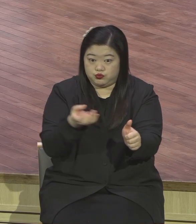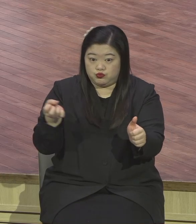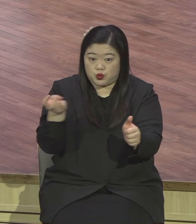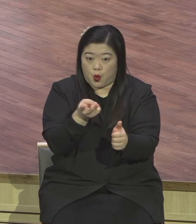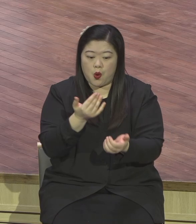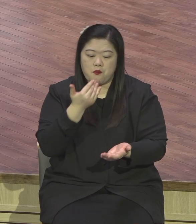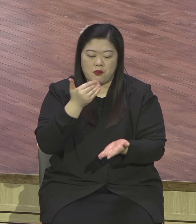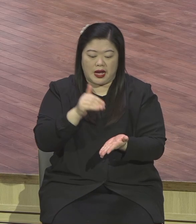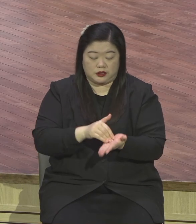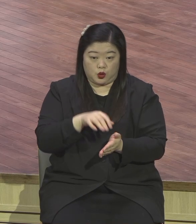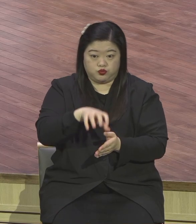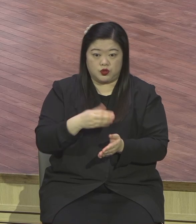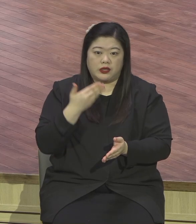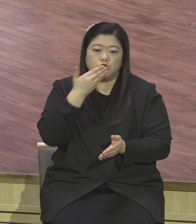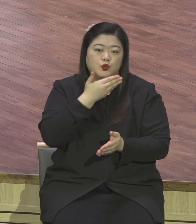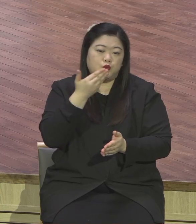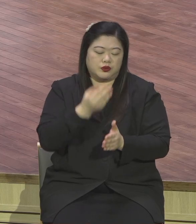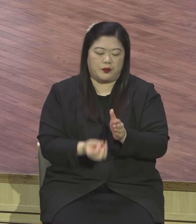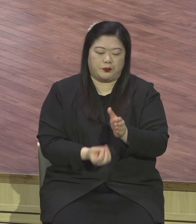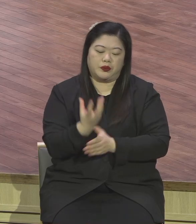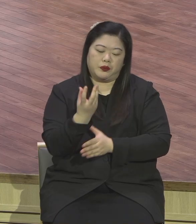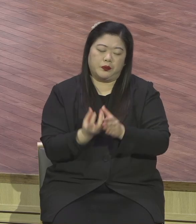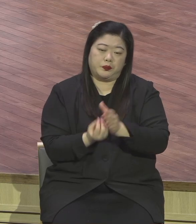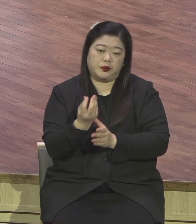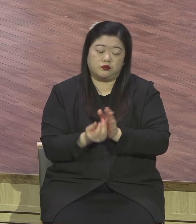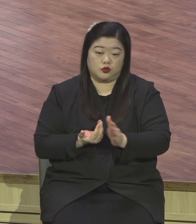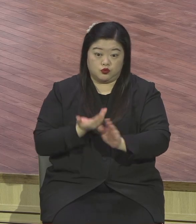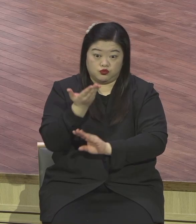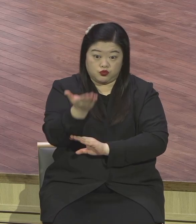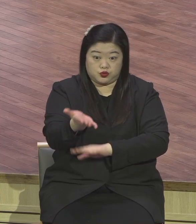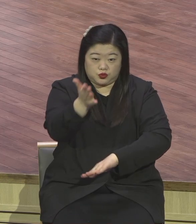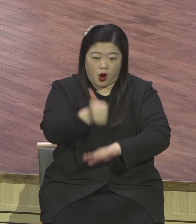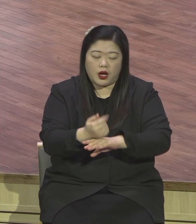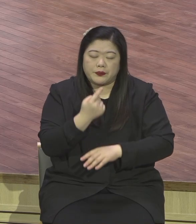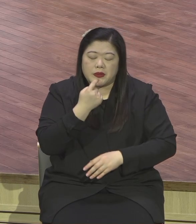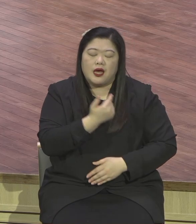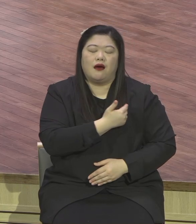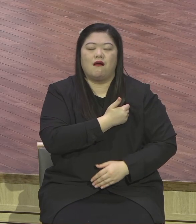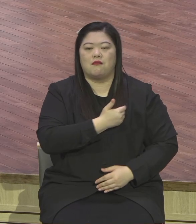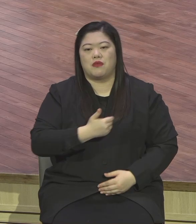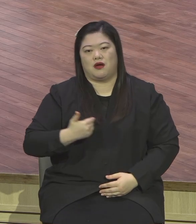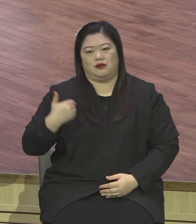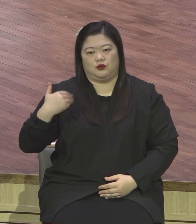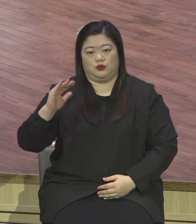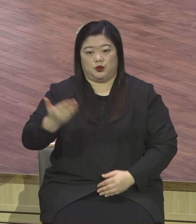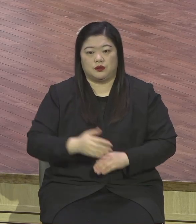꿀로 너를 만족하게 하리라 하셨도다. 여기서 기름진 밀은요.